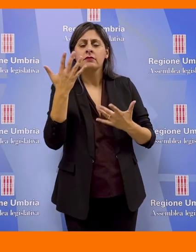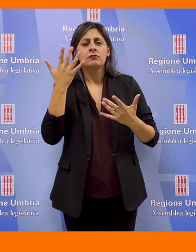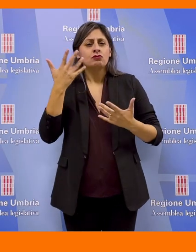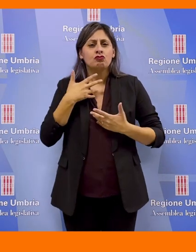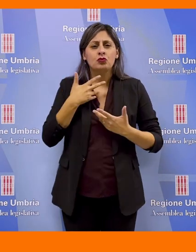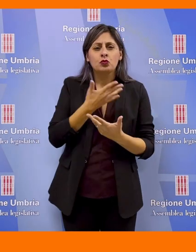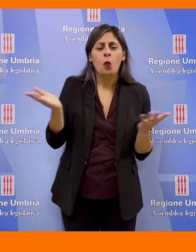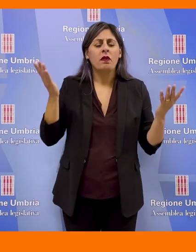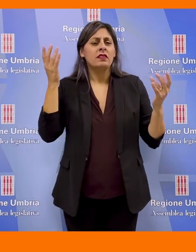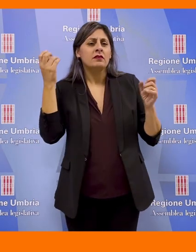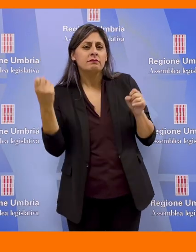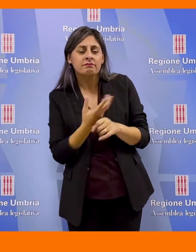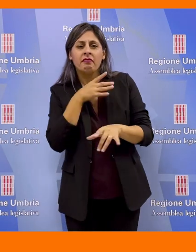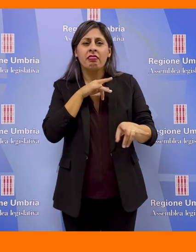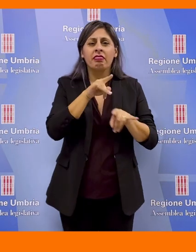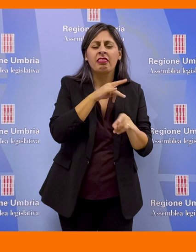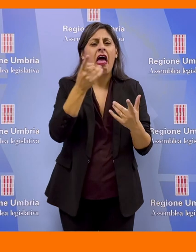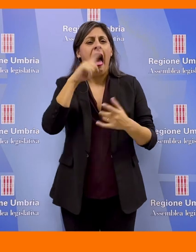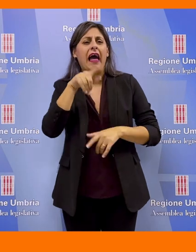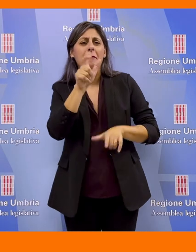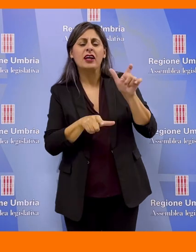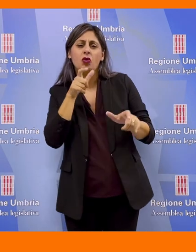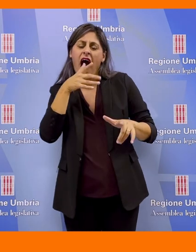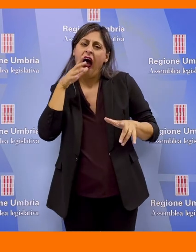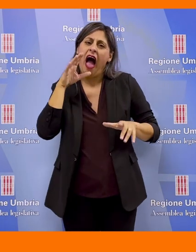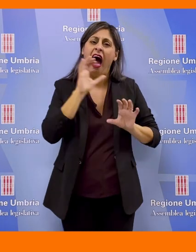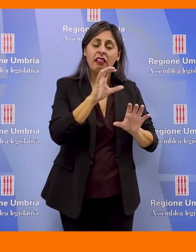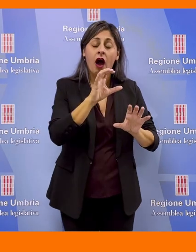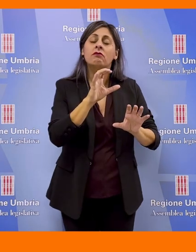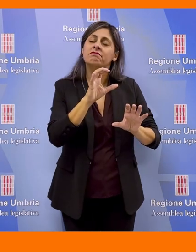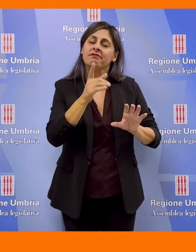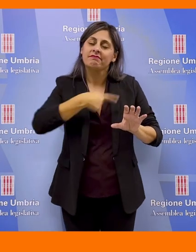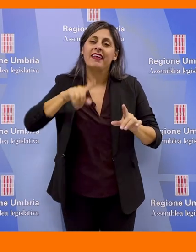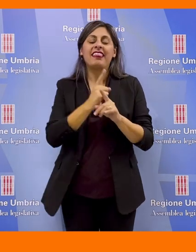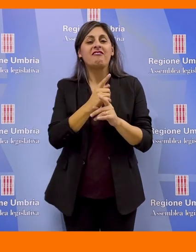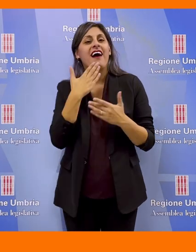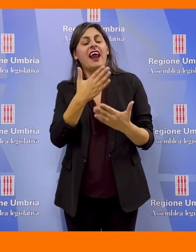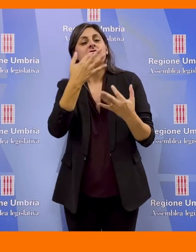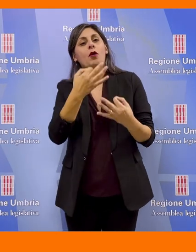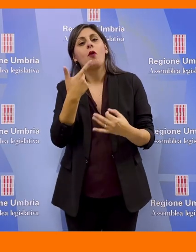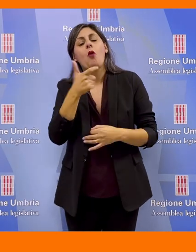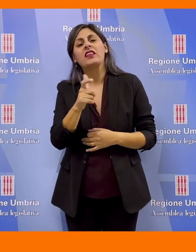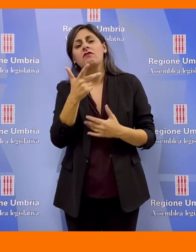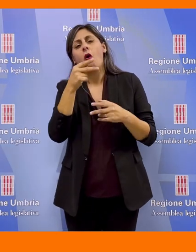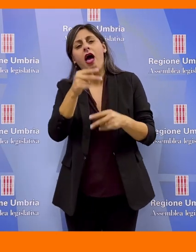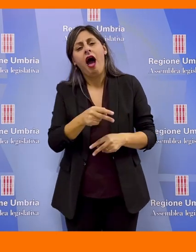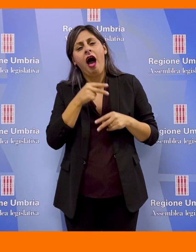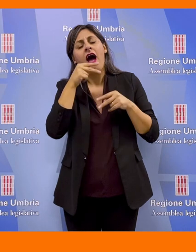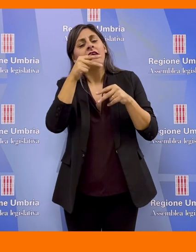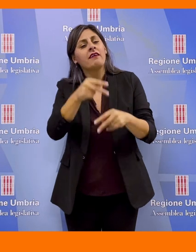scaricano invettive, ilarità o attacchi personali. E' a loro che va il mio grazie per questi ultimi 50 anni in trincea a donare